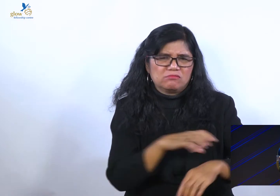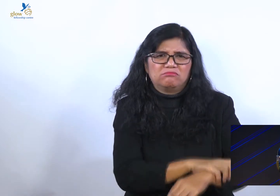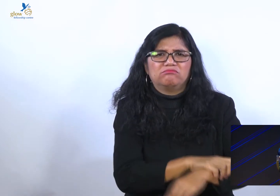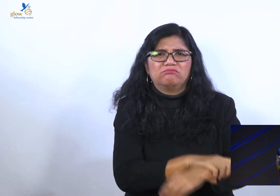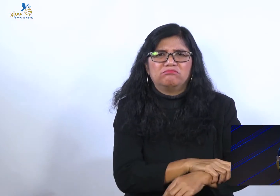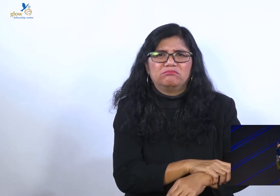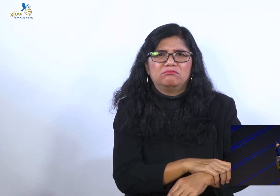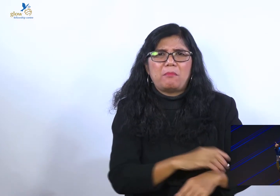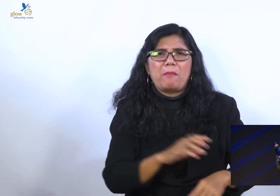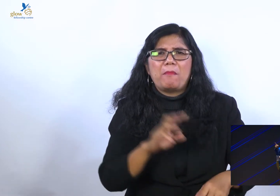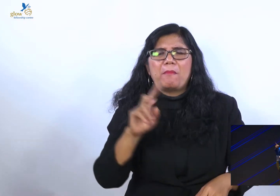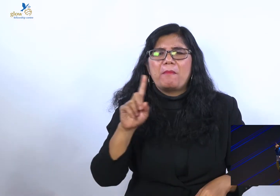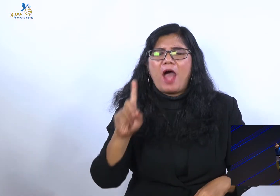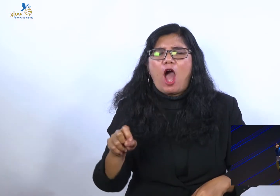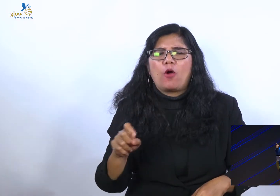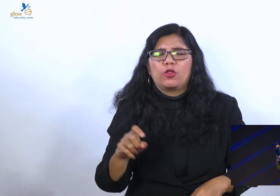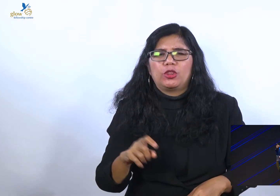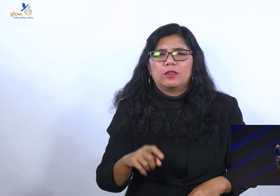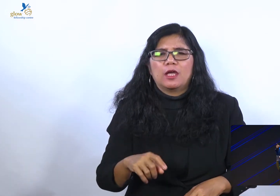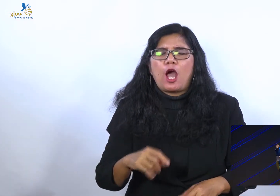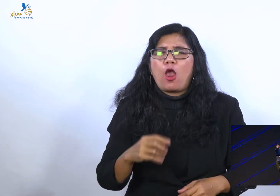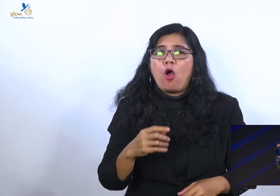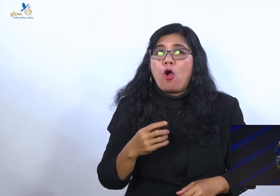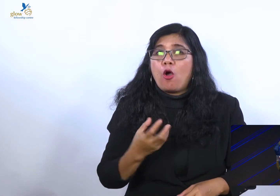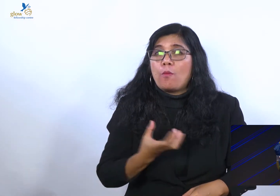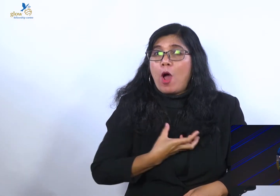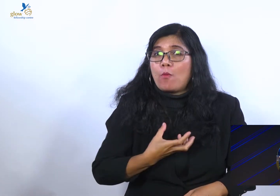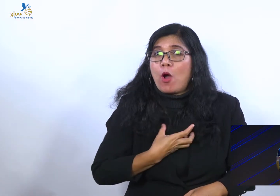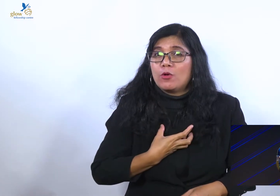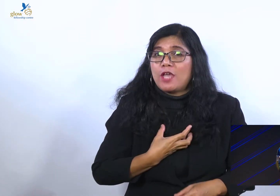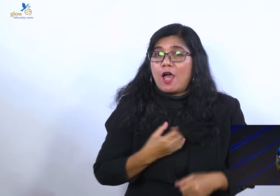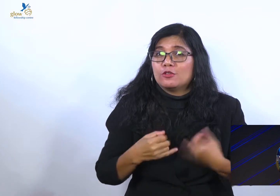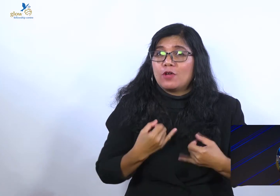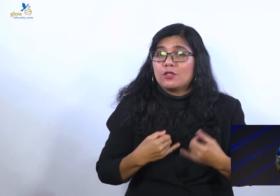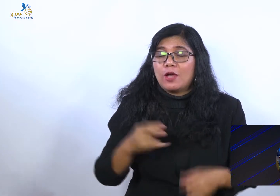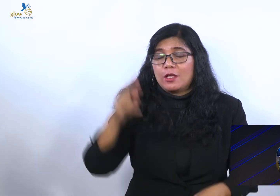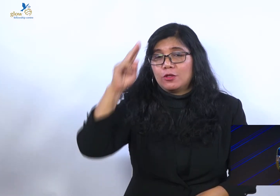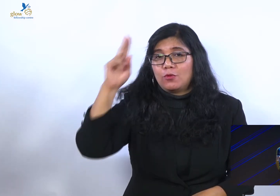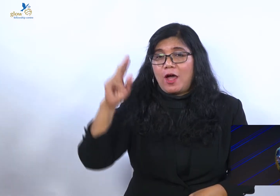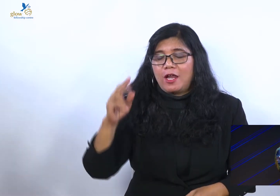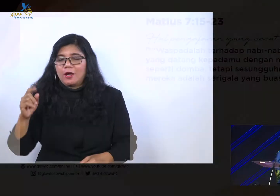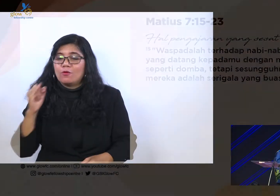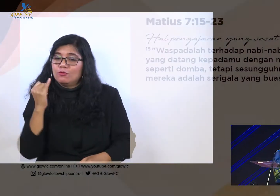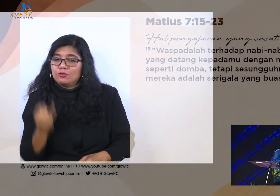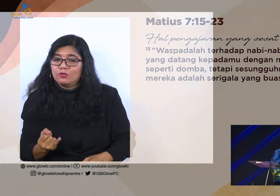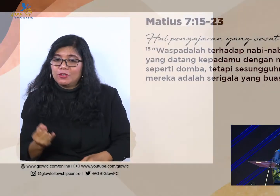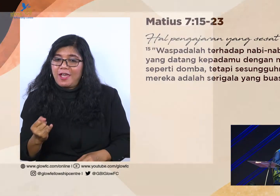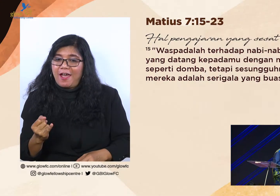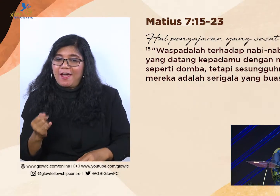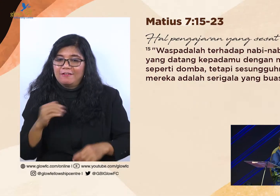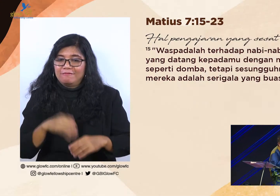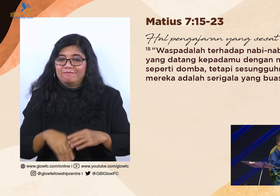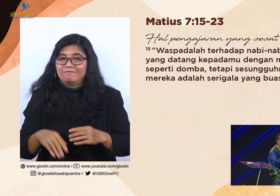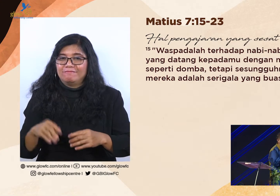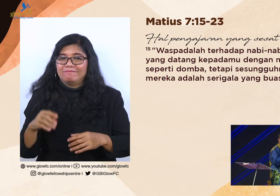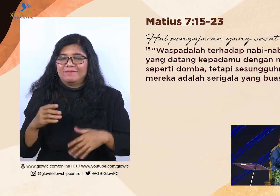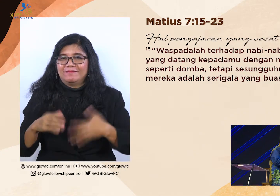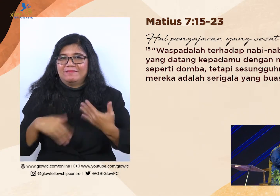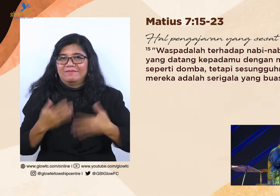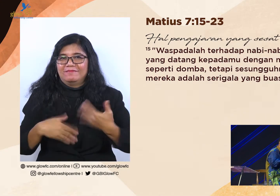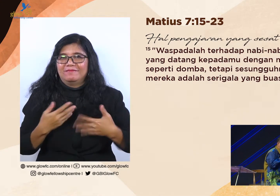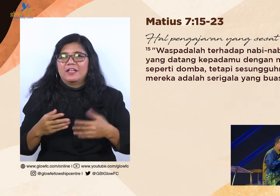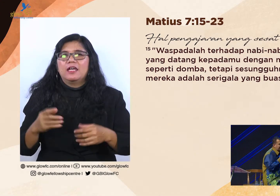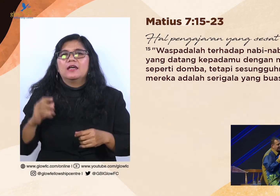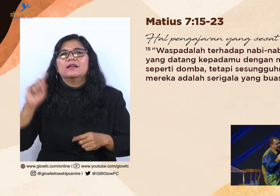ujung-ujungnya berjalan pada tuntunan roh kudus yang setuju sama saya katakan. Amin. Haleluya. Bukan kitab kita sama-sama.